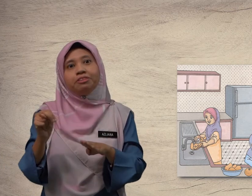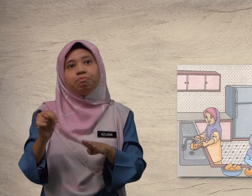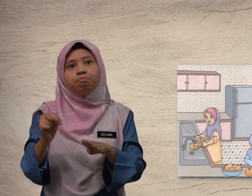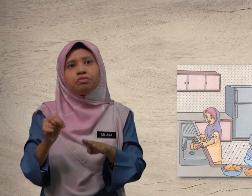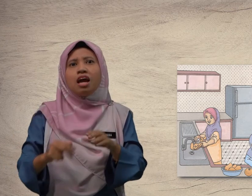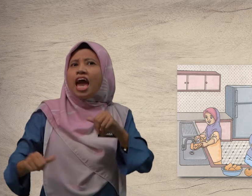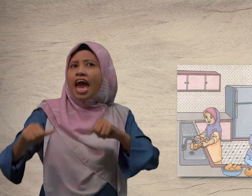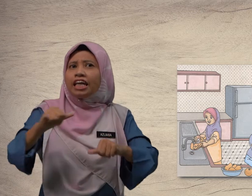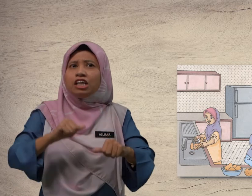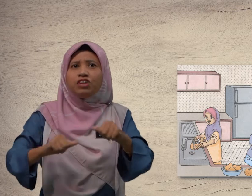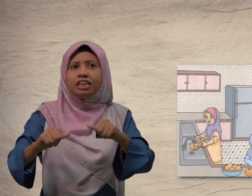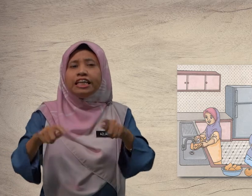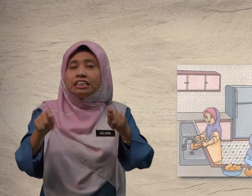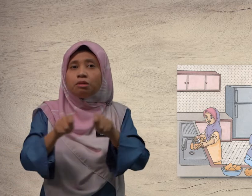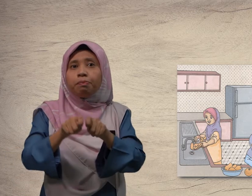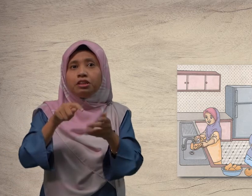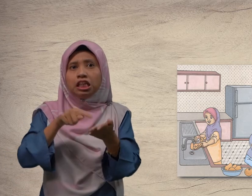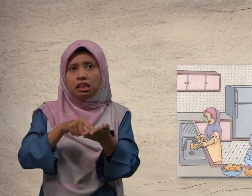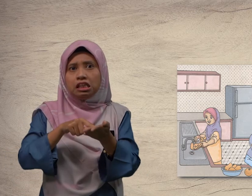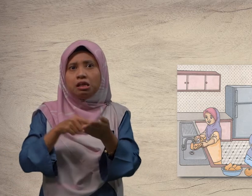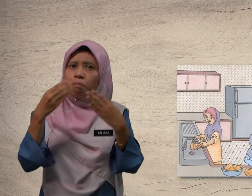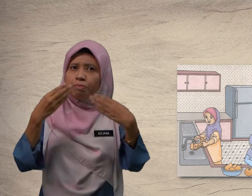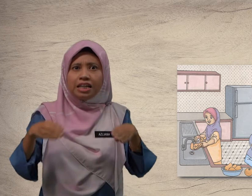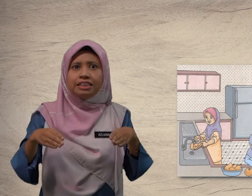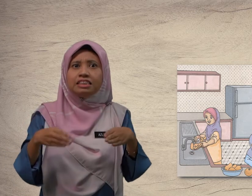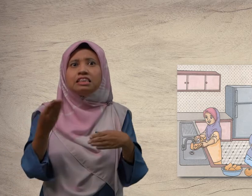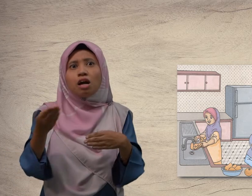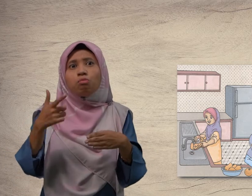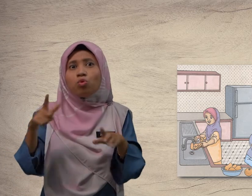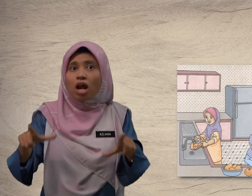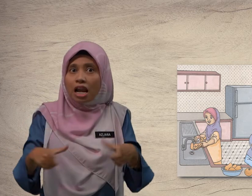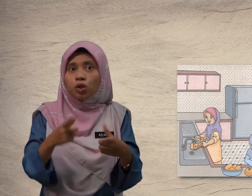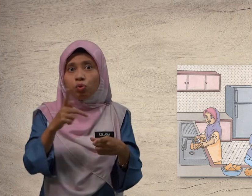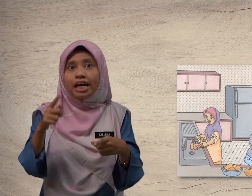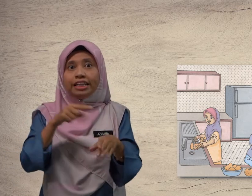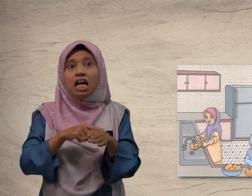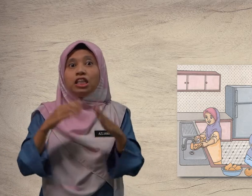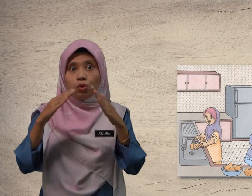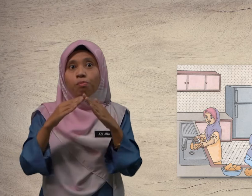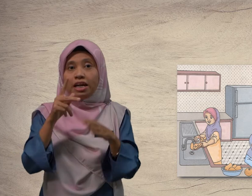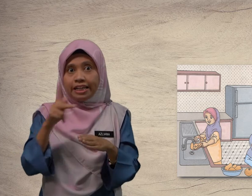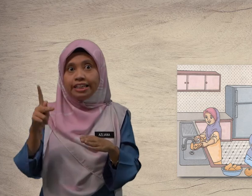Aktiviti seperti ini, biasa kamu lakukan di rumah, kan?